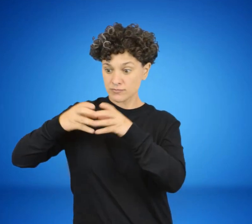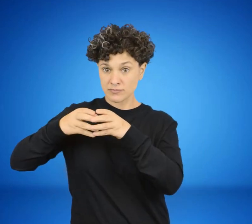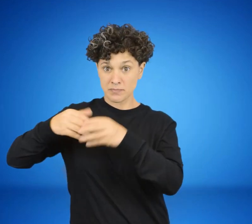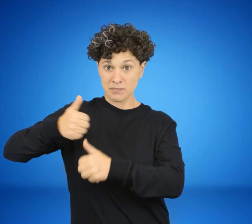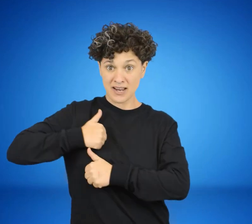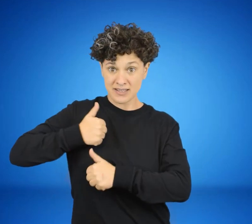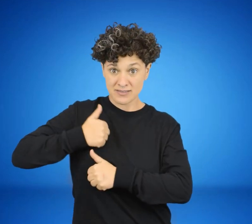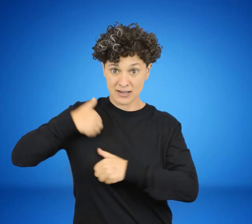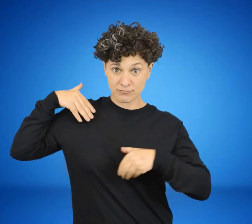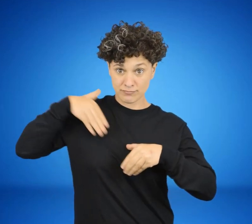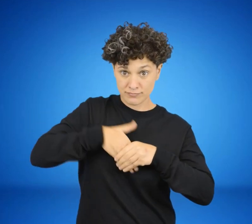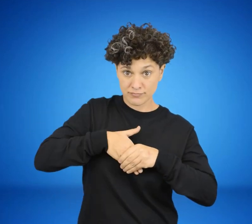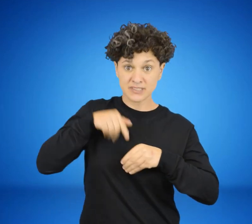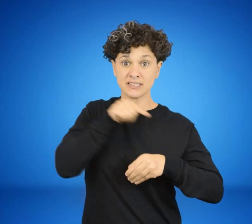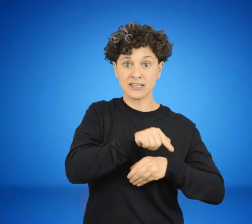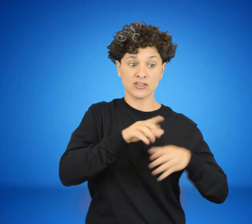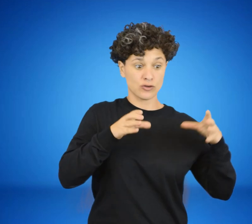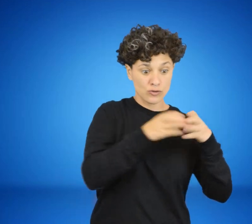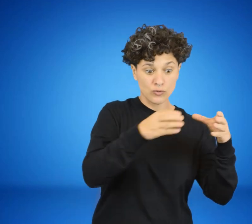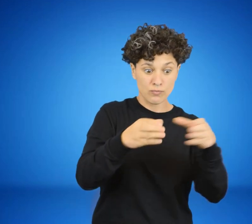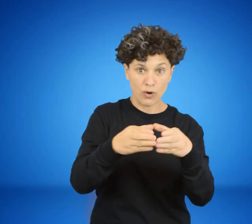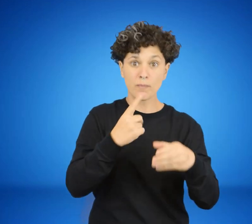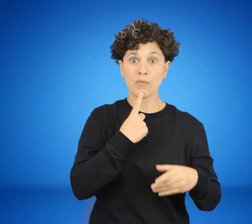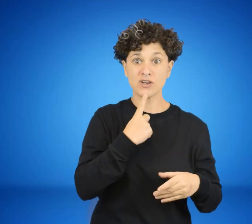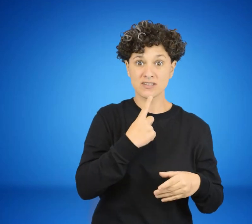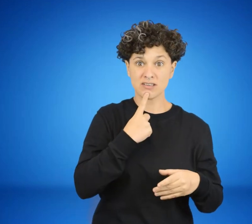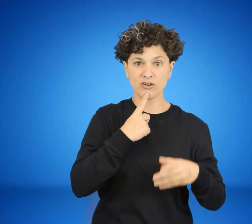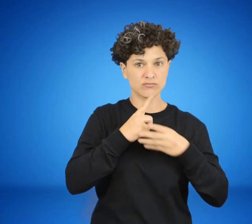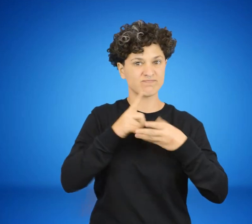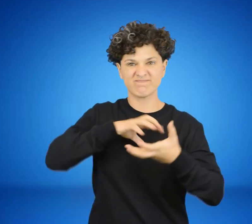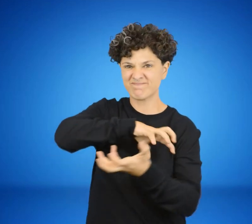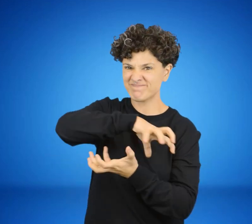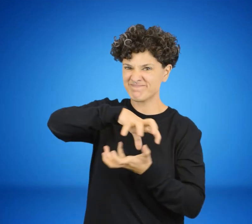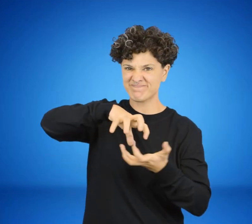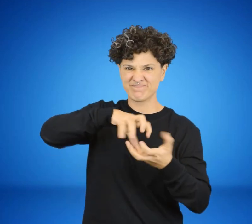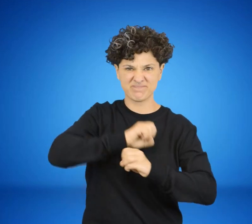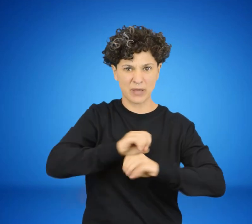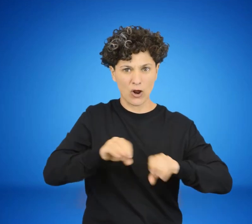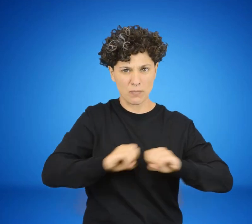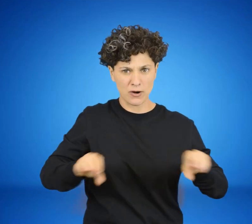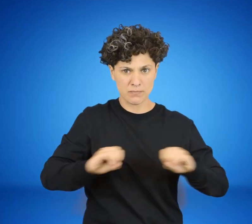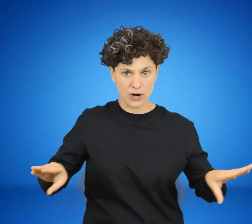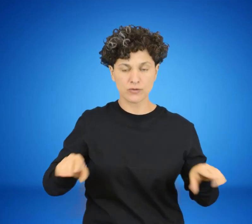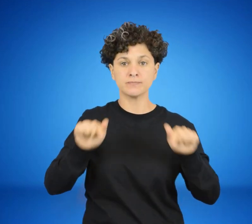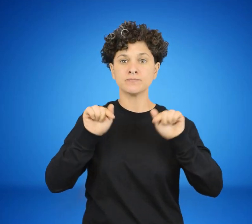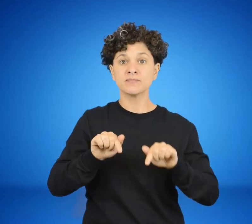y los actores políticos continuaron deteriorándose. El 15 de marzo, al